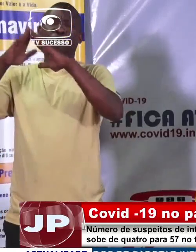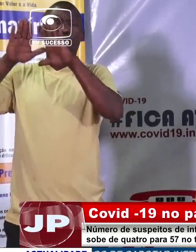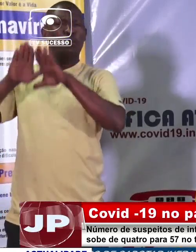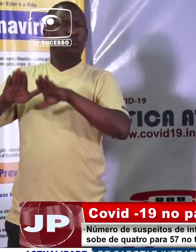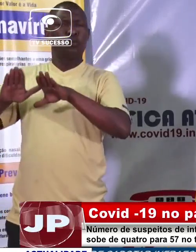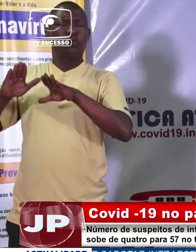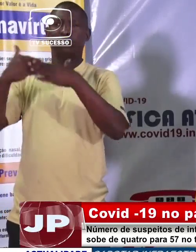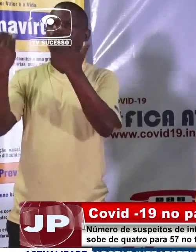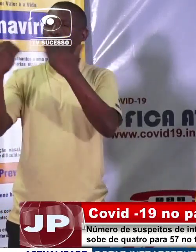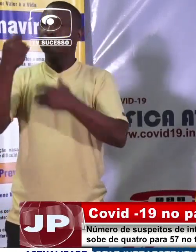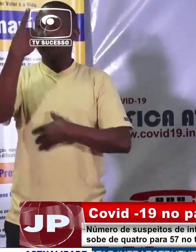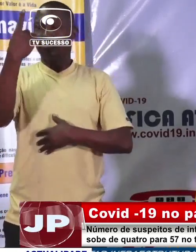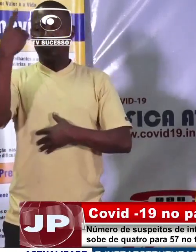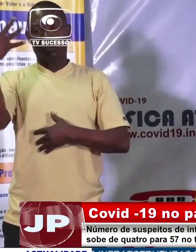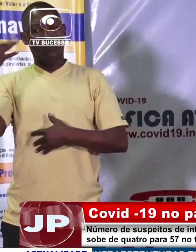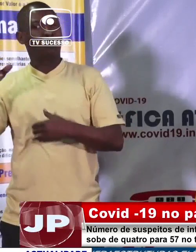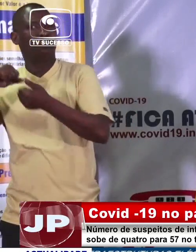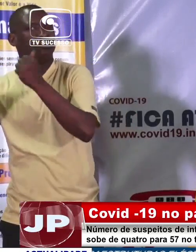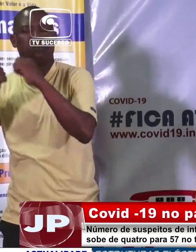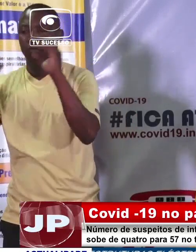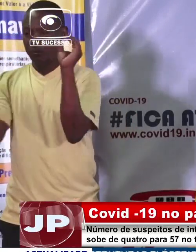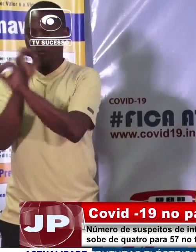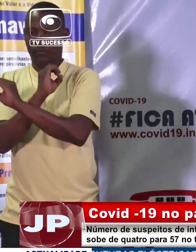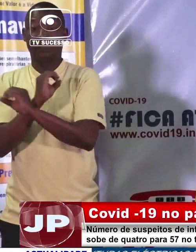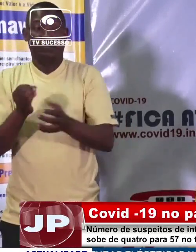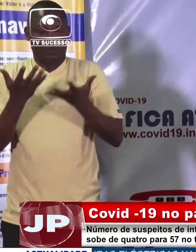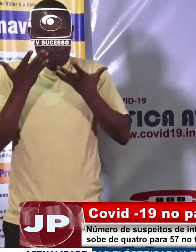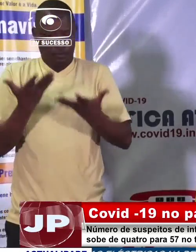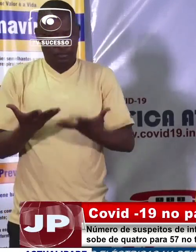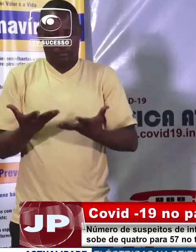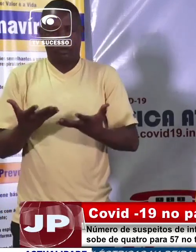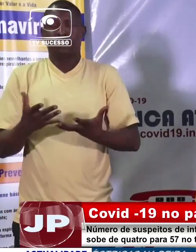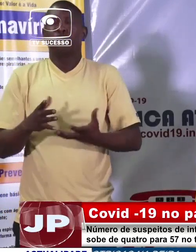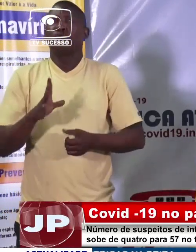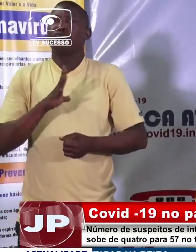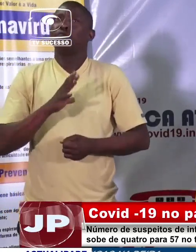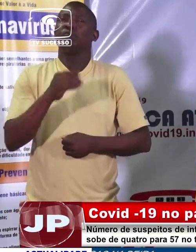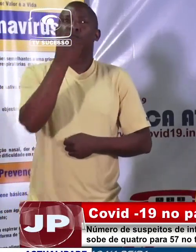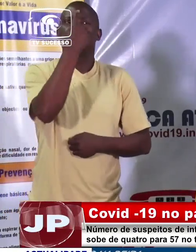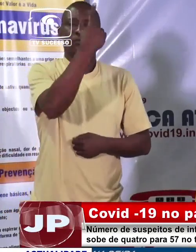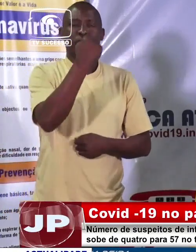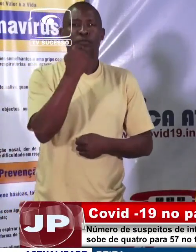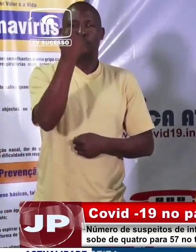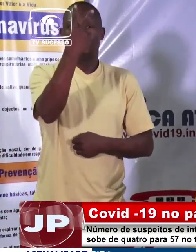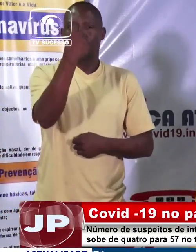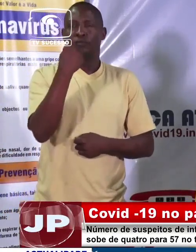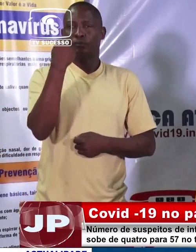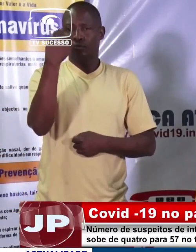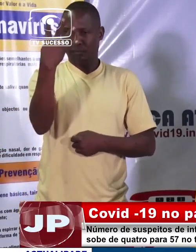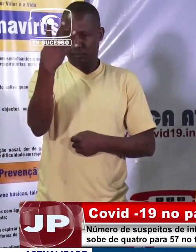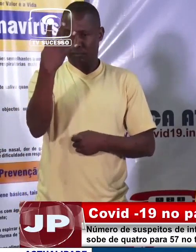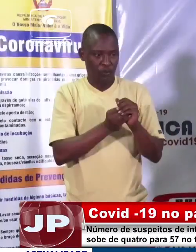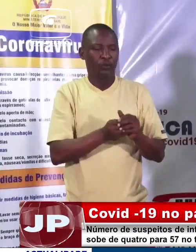sintomatologia. Portanto, atualmente, contamos com 124 contatos e